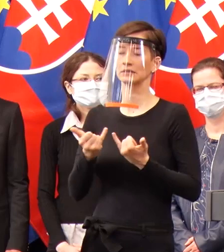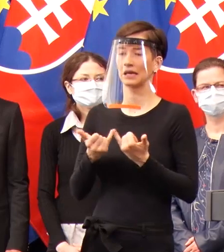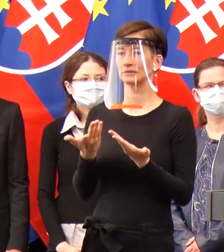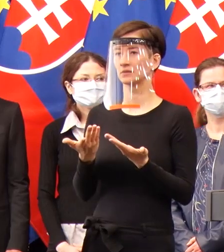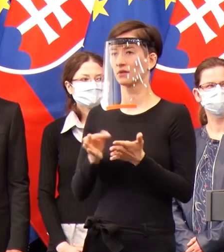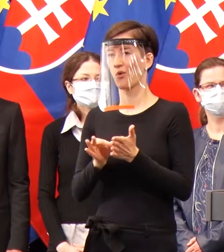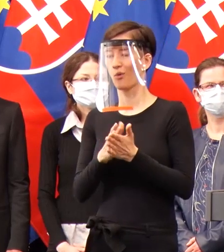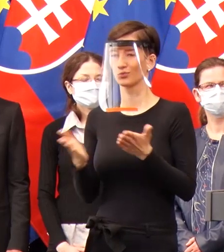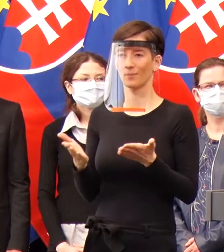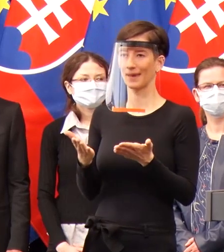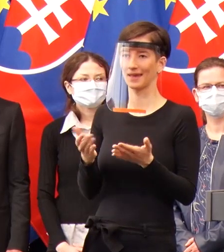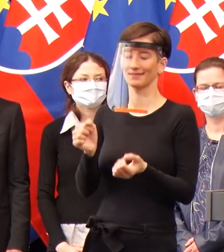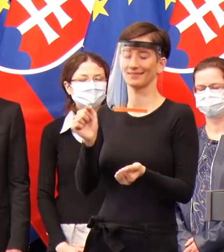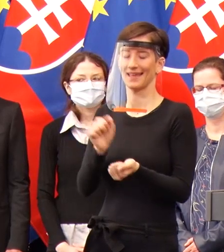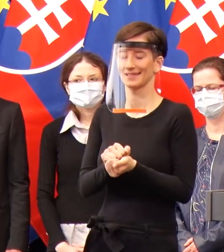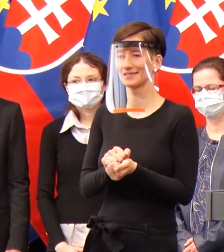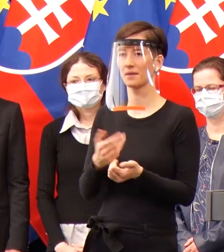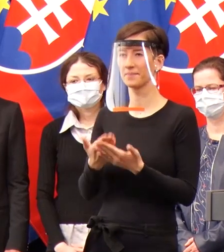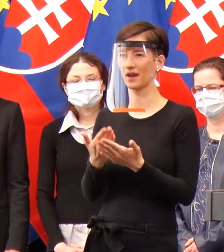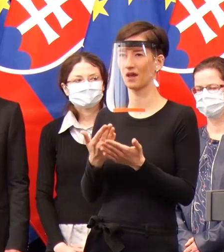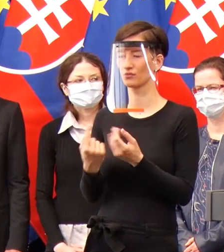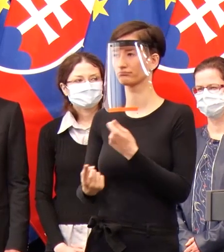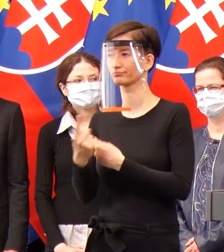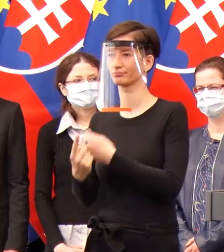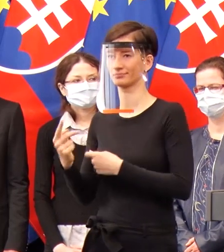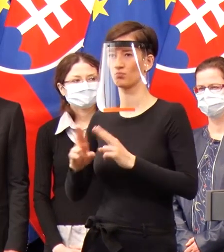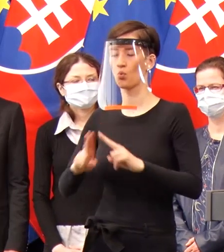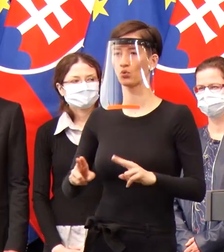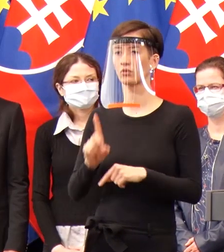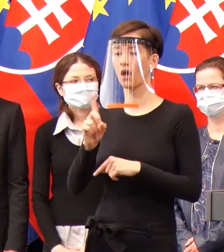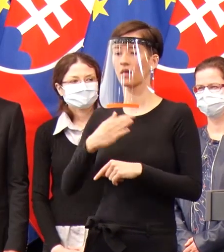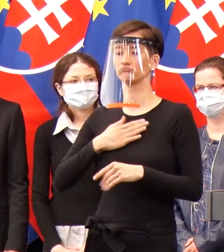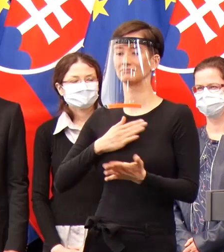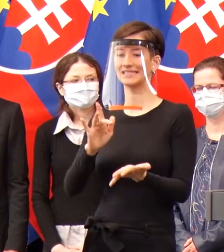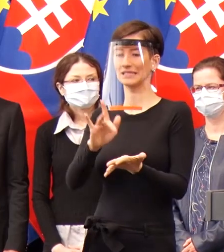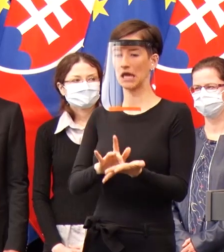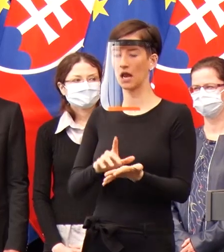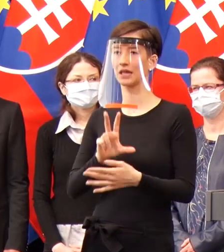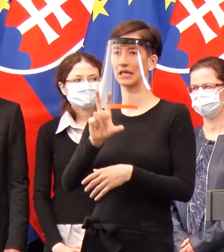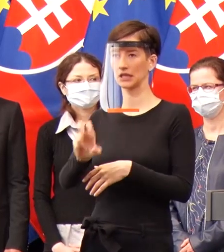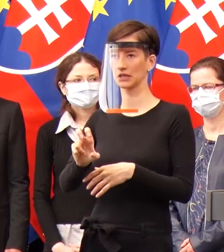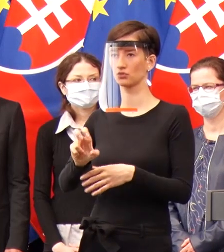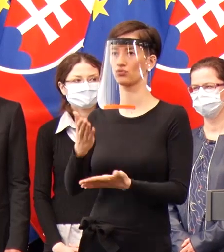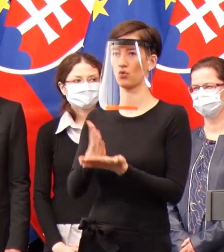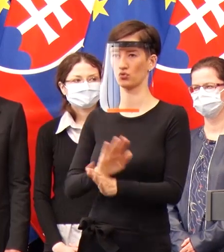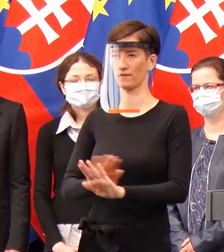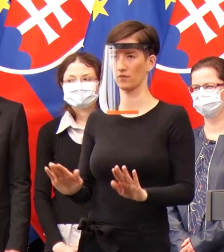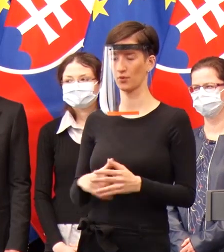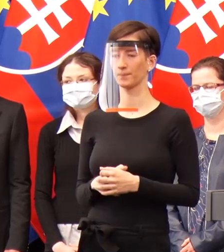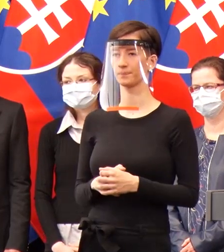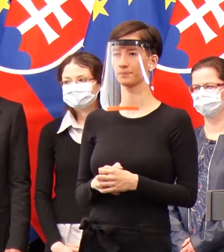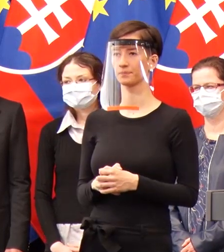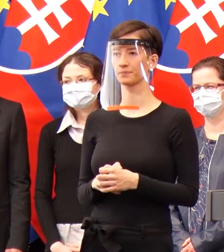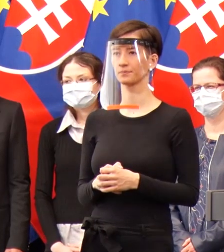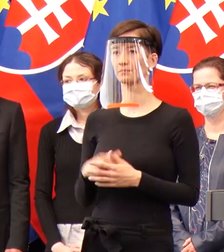pomerne neisté časy, čiže môže sa všeličo prihodiť, ale našim cieľom je, aby to bolo do troch týždňov. Ak to dopadne dobre, čo?